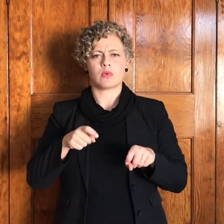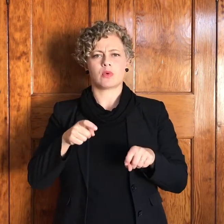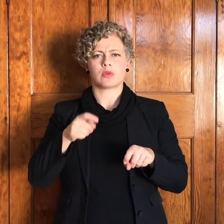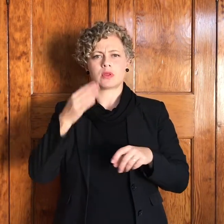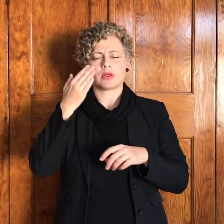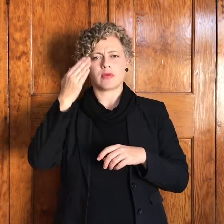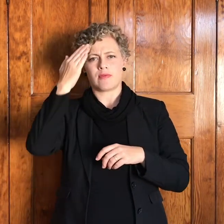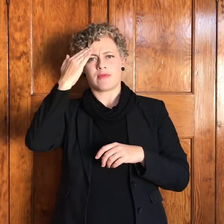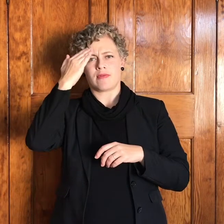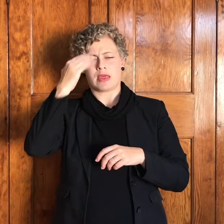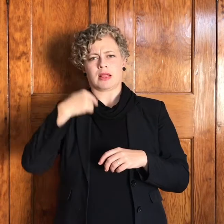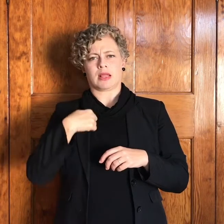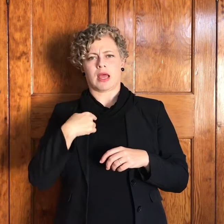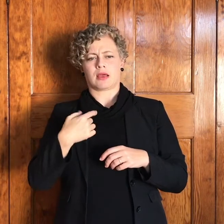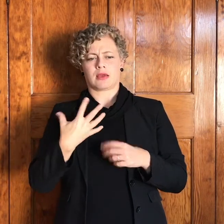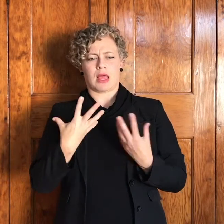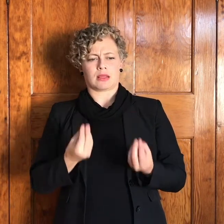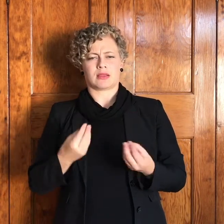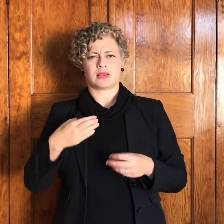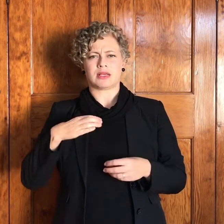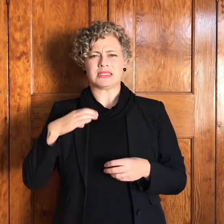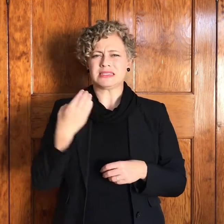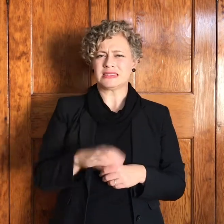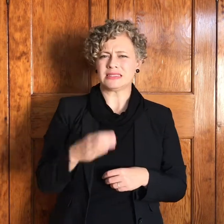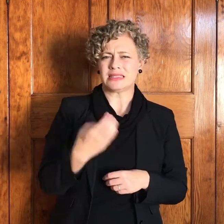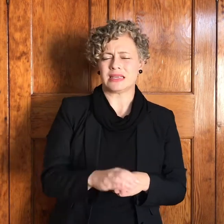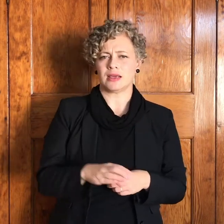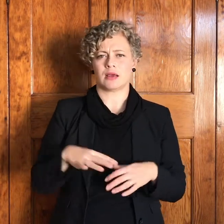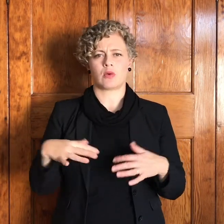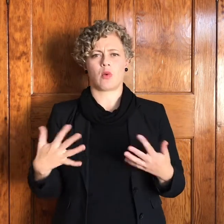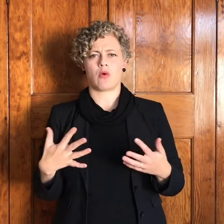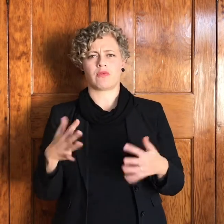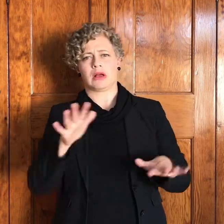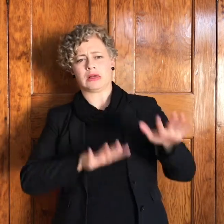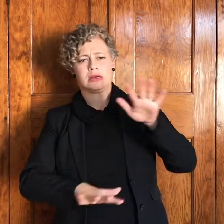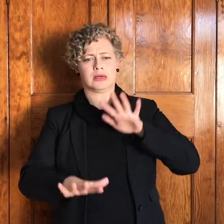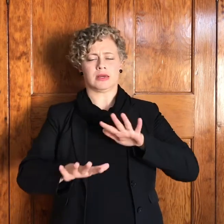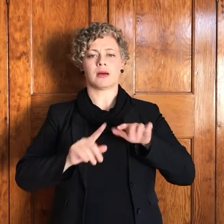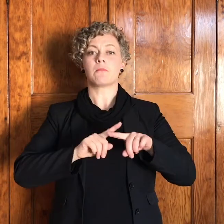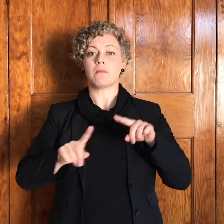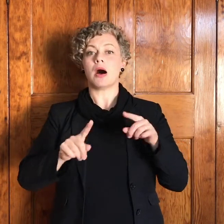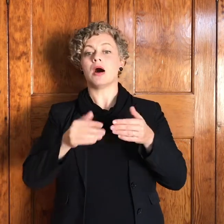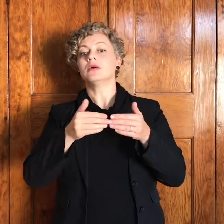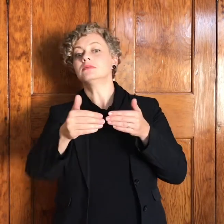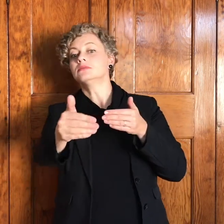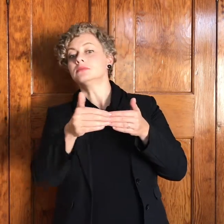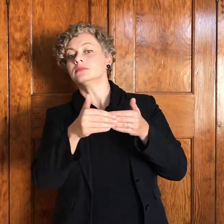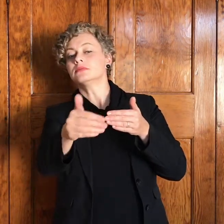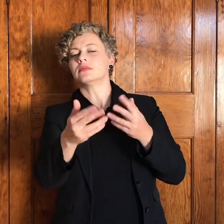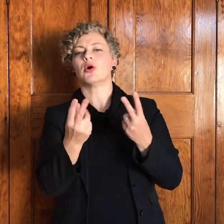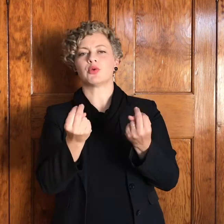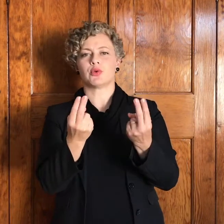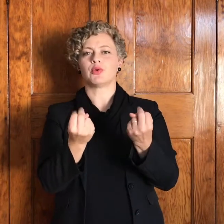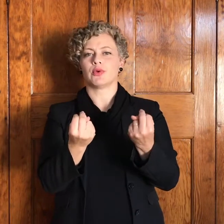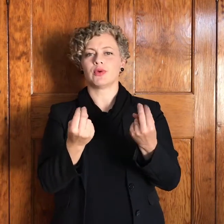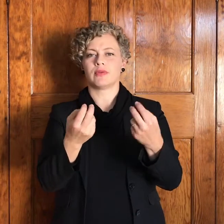verwond ek is ontwrug maar daar is ook weer nieuwe moendlikhede en grenservaringe